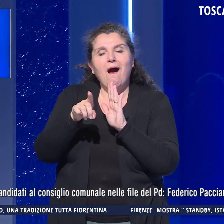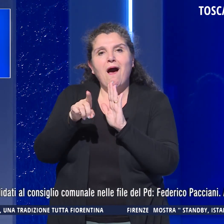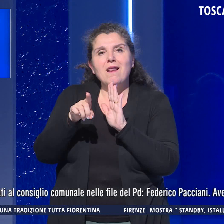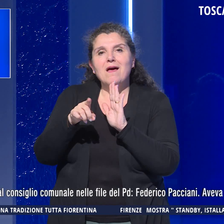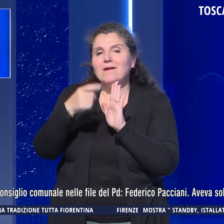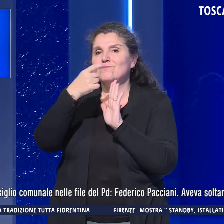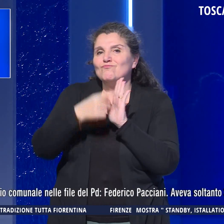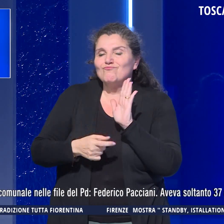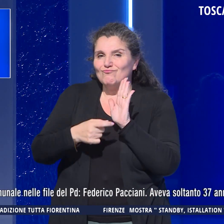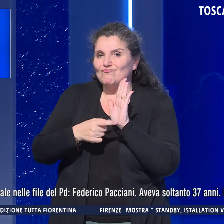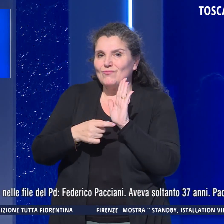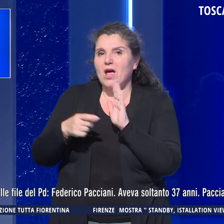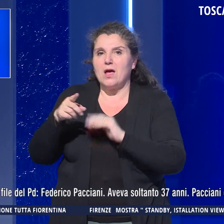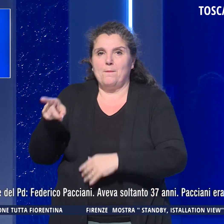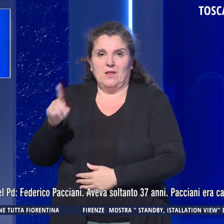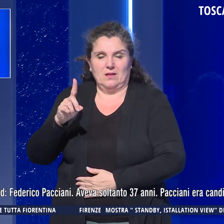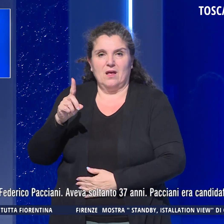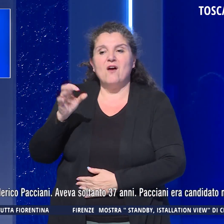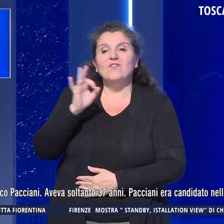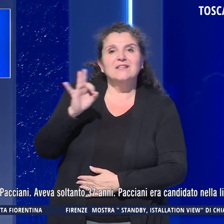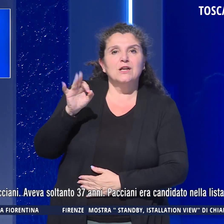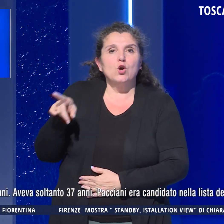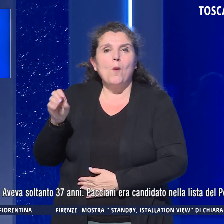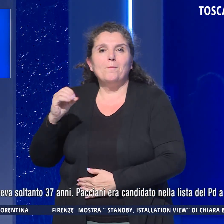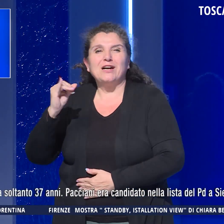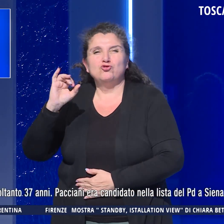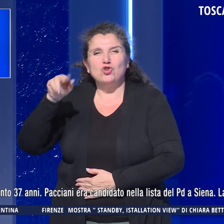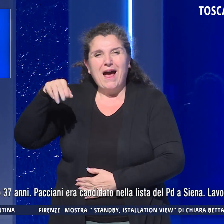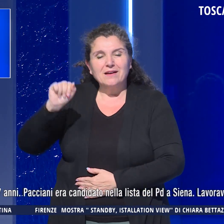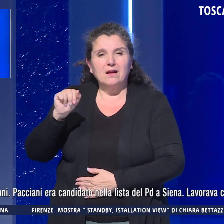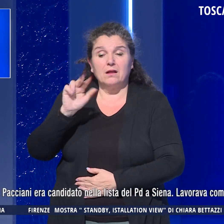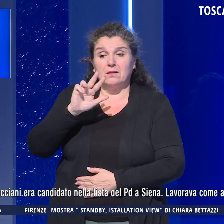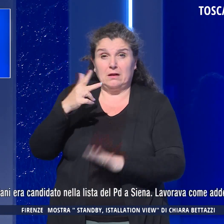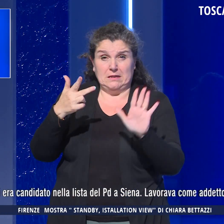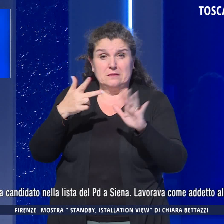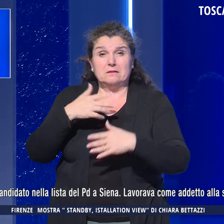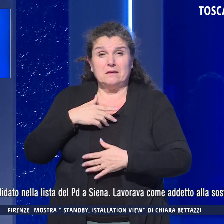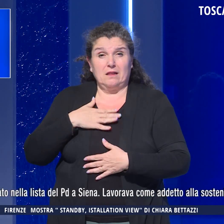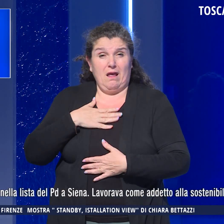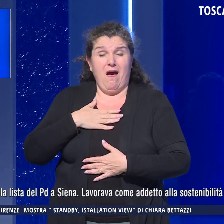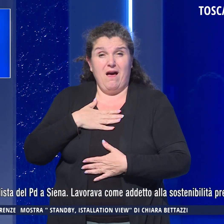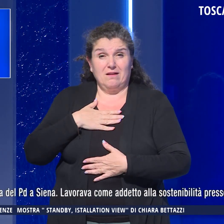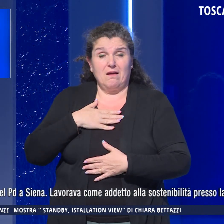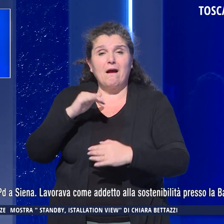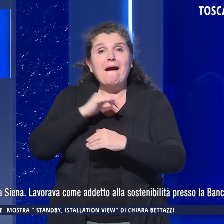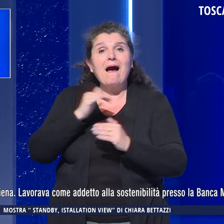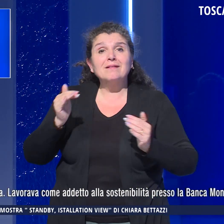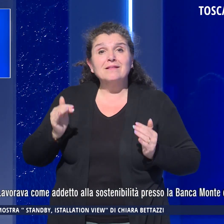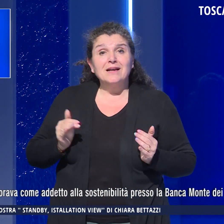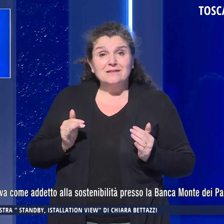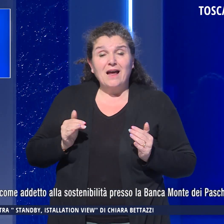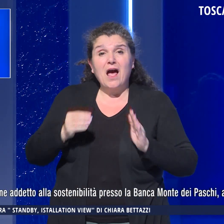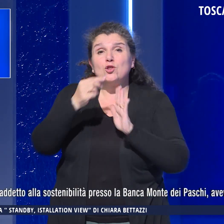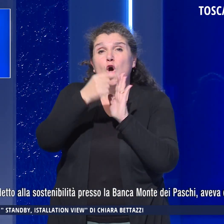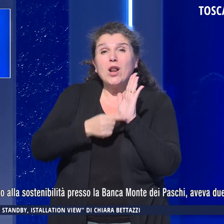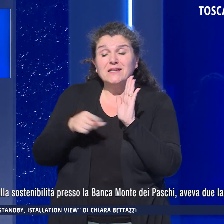PD. Federico Pacciani aveva solamente 37 anni, era candidato nella lista del PD